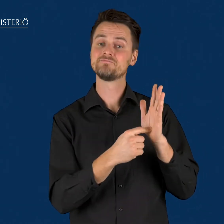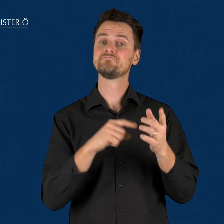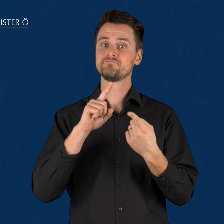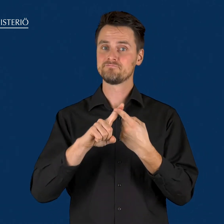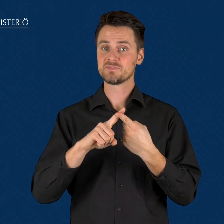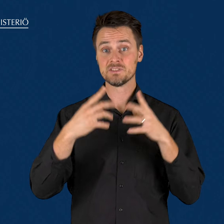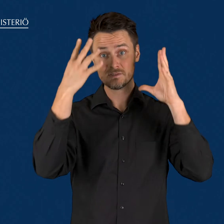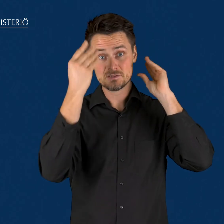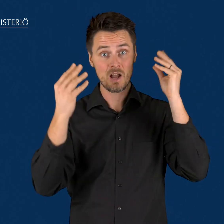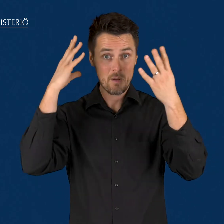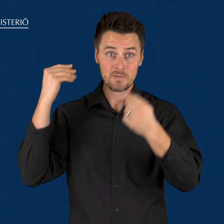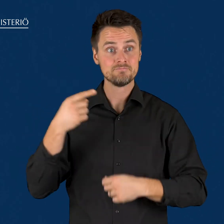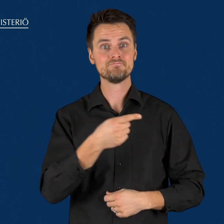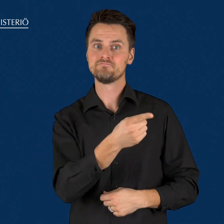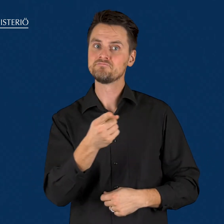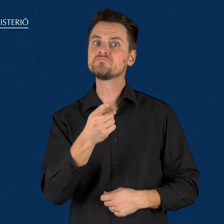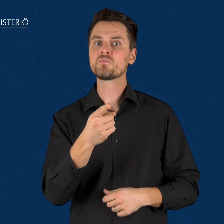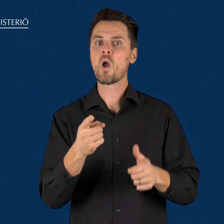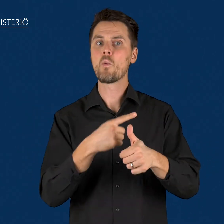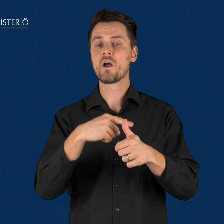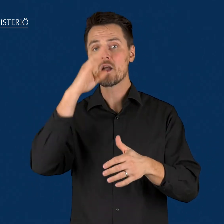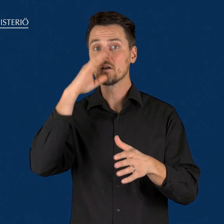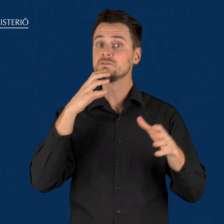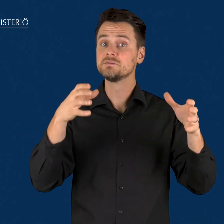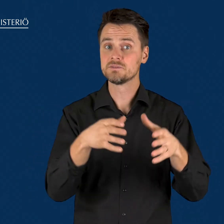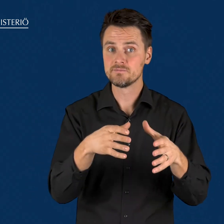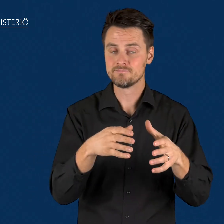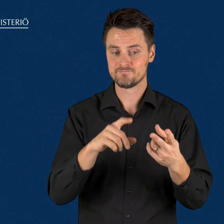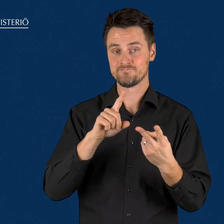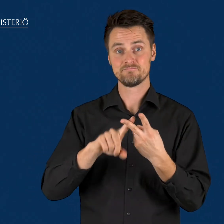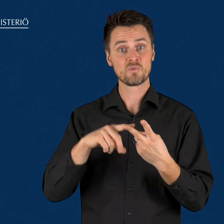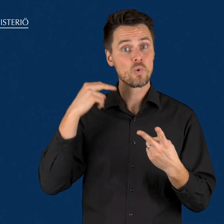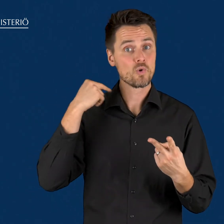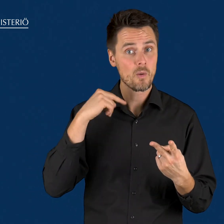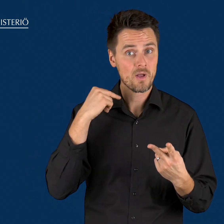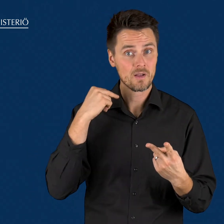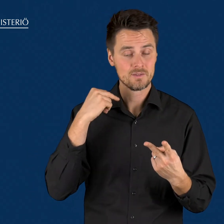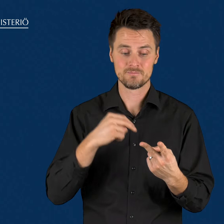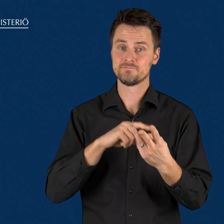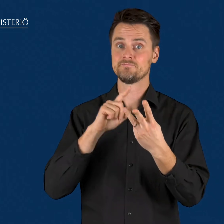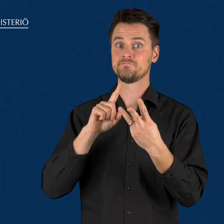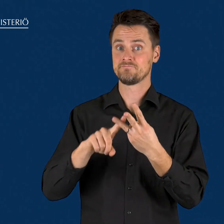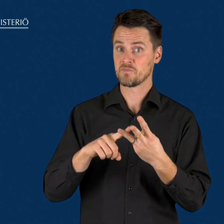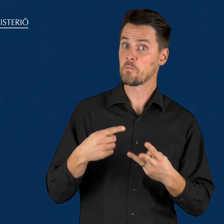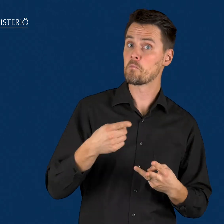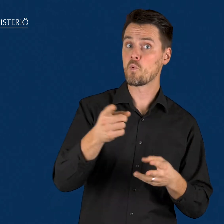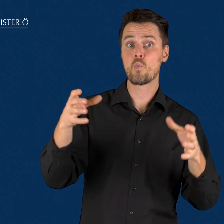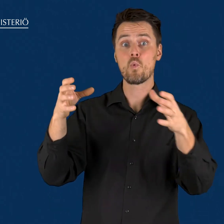Perustuslain mukaan saamelaisilla alkuperäiskansana sekä romaneilla ja muilla ryhmillä on